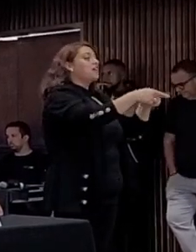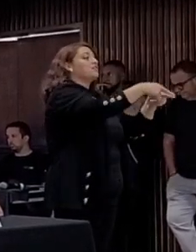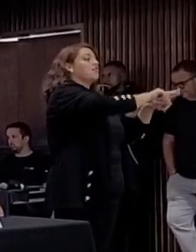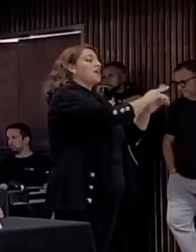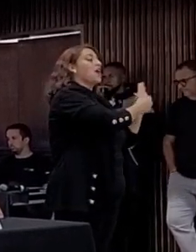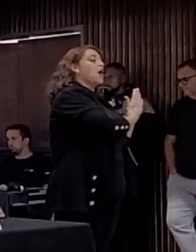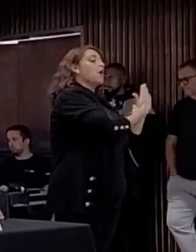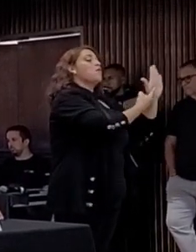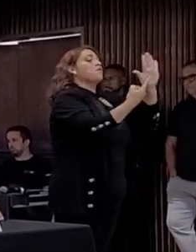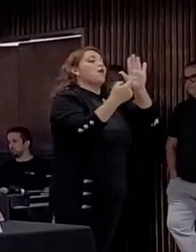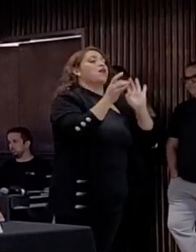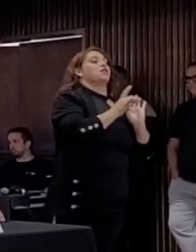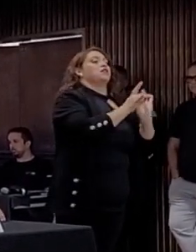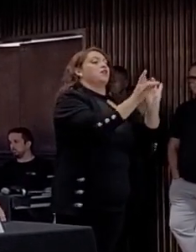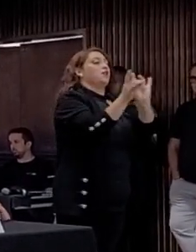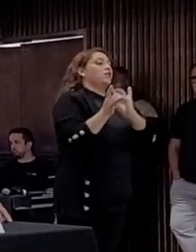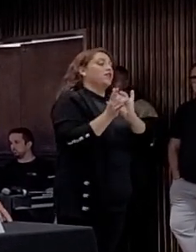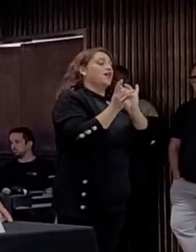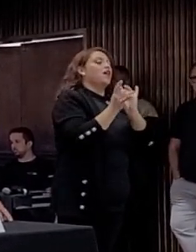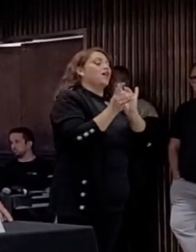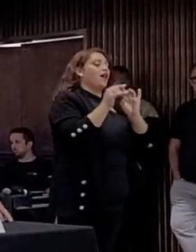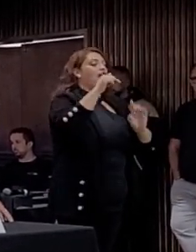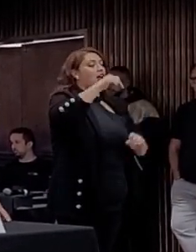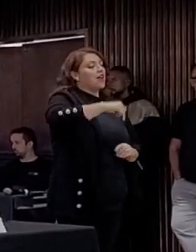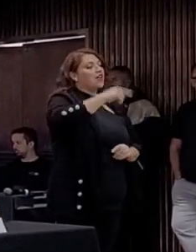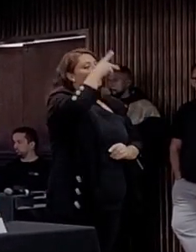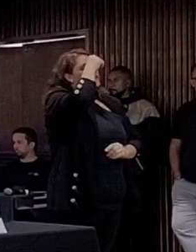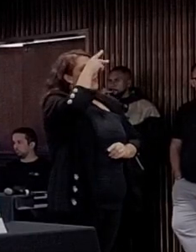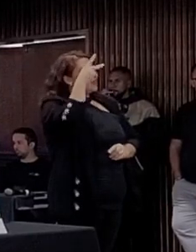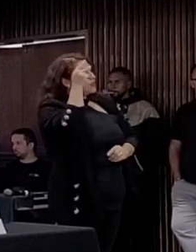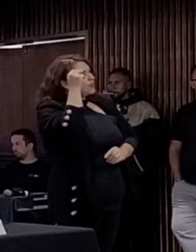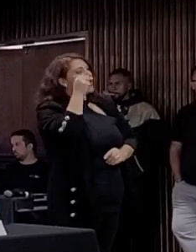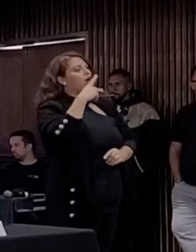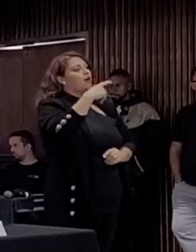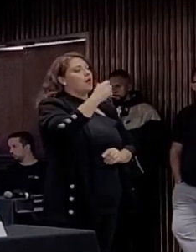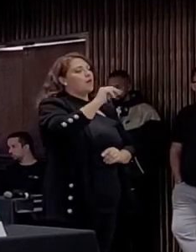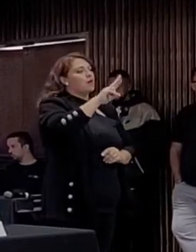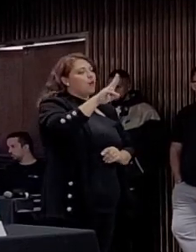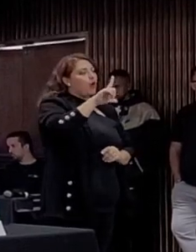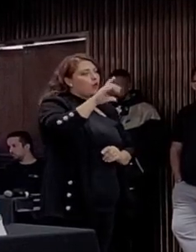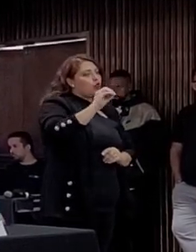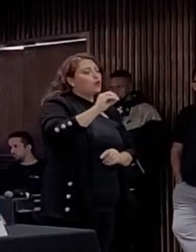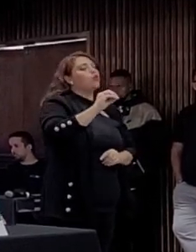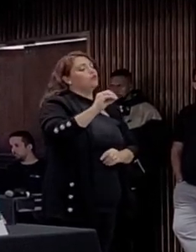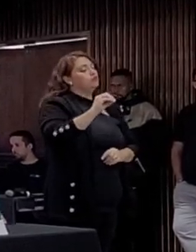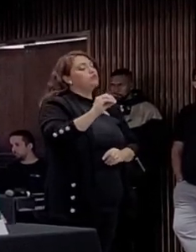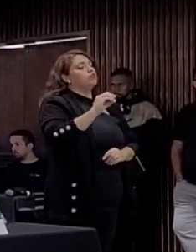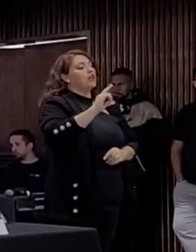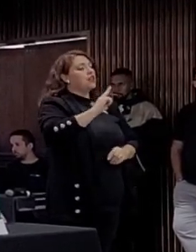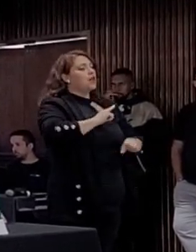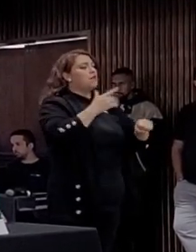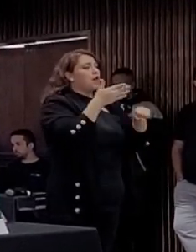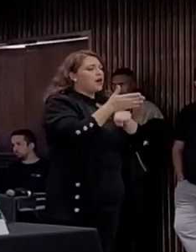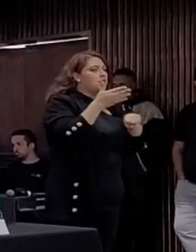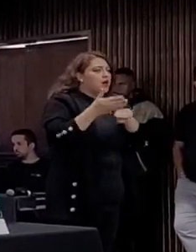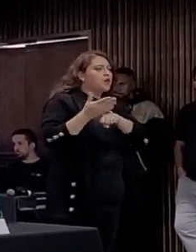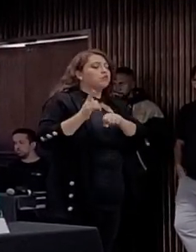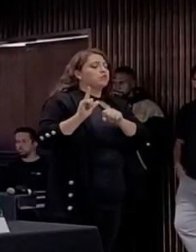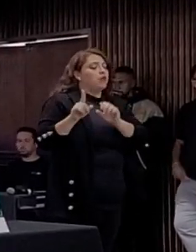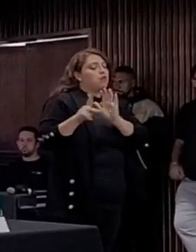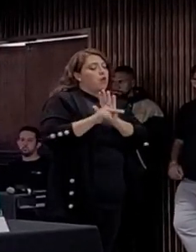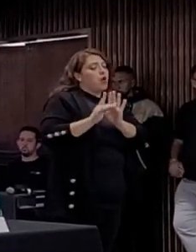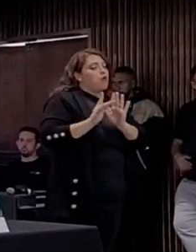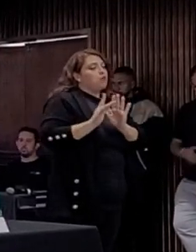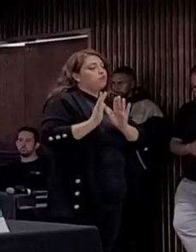a união desse time na nossa Prefeitura, através da gestão do Prefeito Paulo Serra, porque foram muitas pessoas que participaram para contribuir.